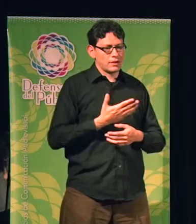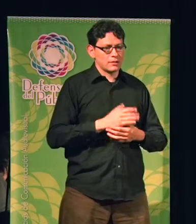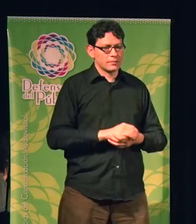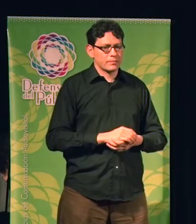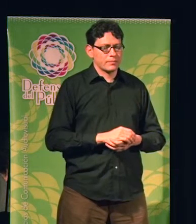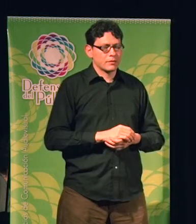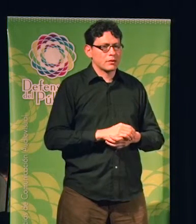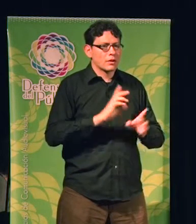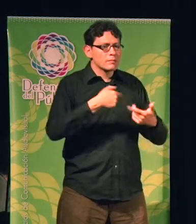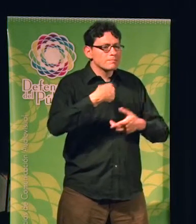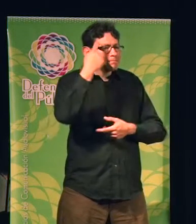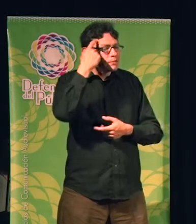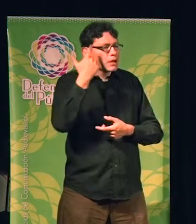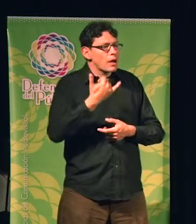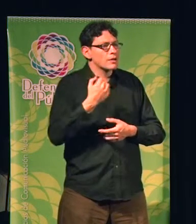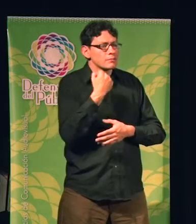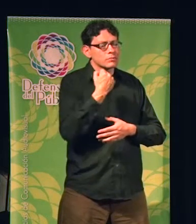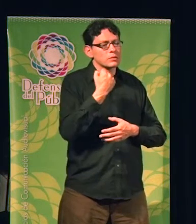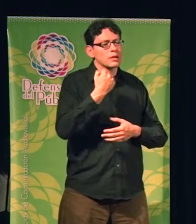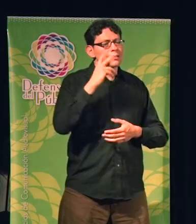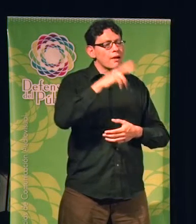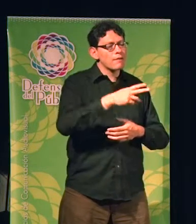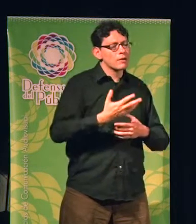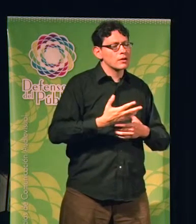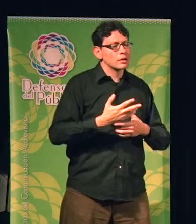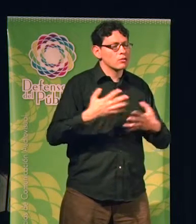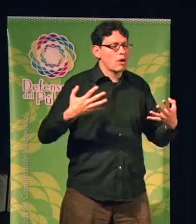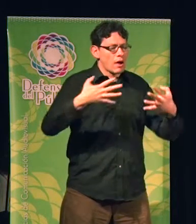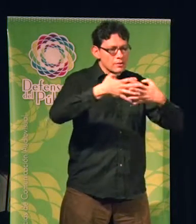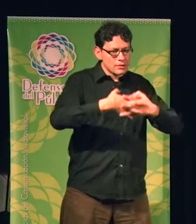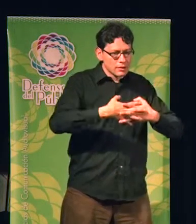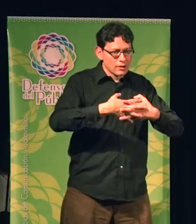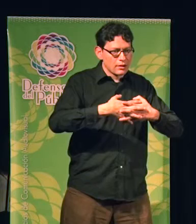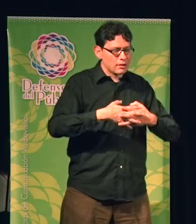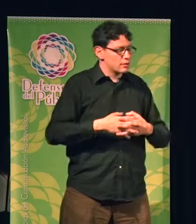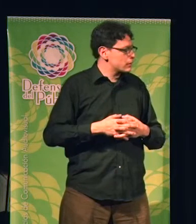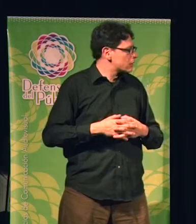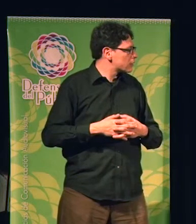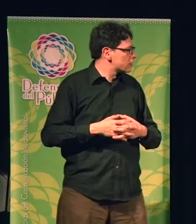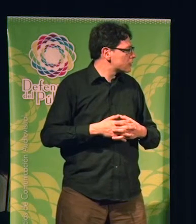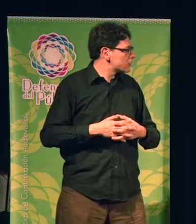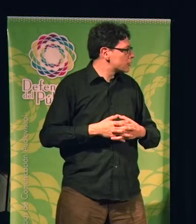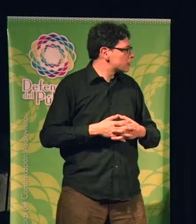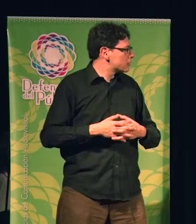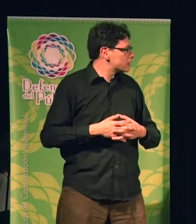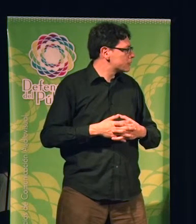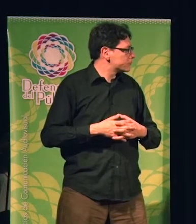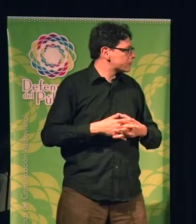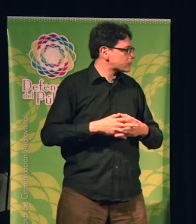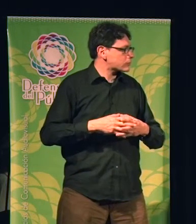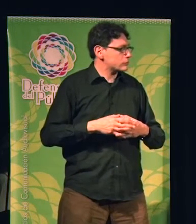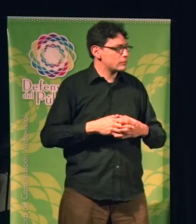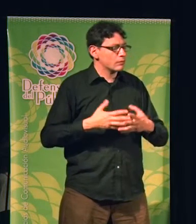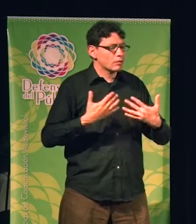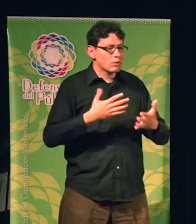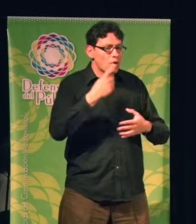es clave esto, integrarnos y escuchar y